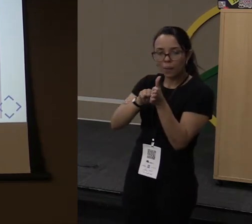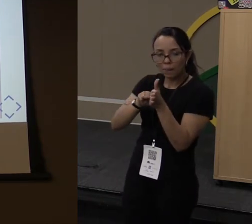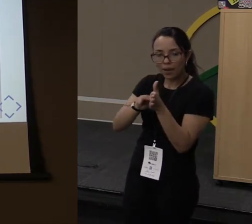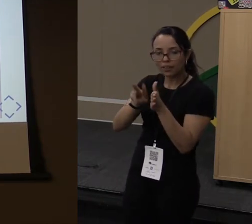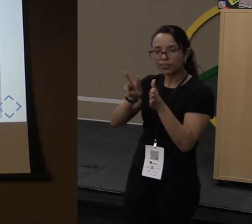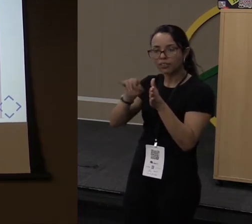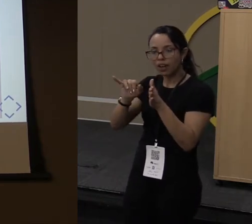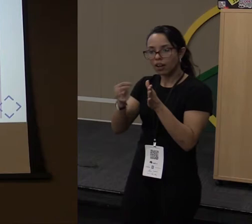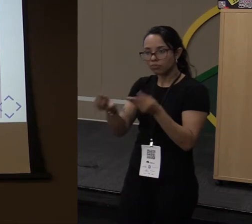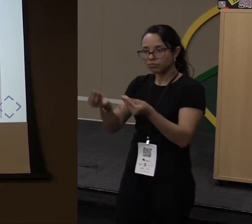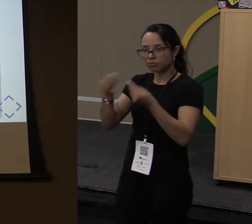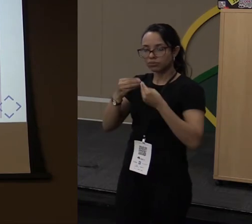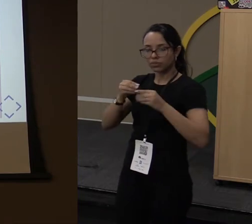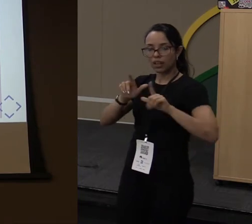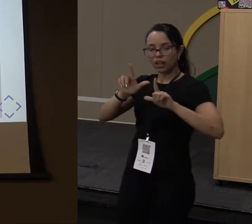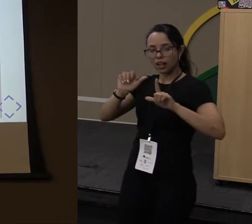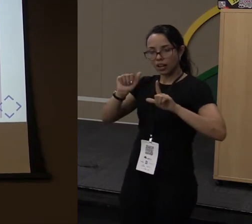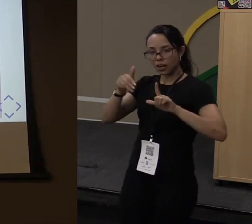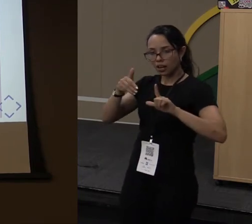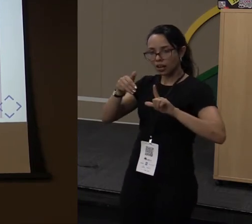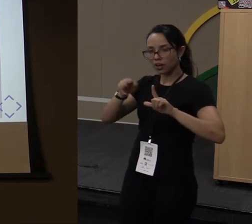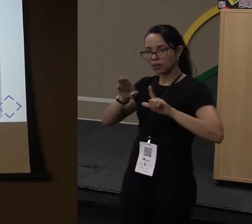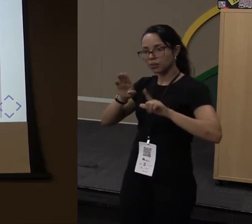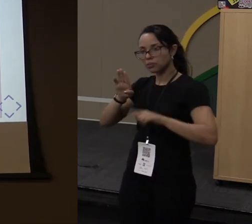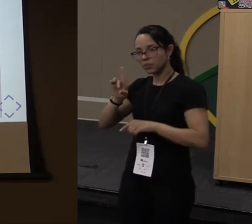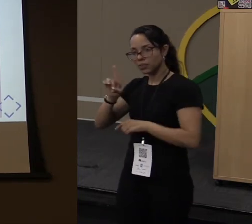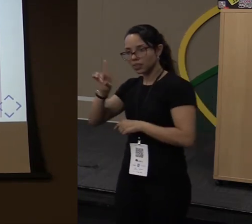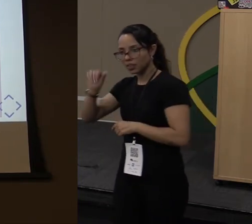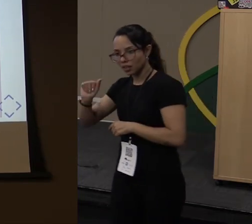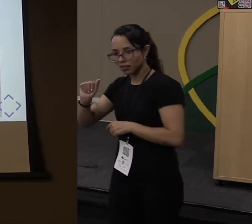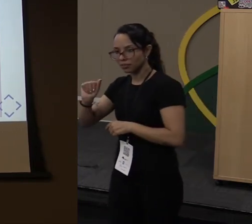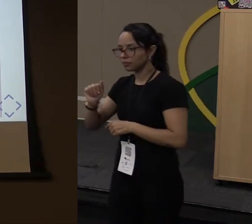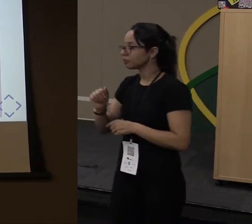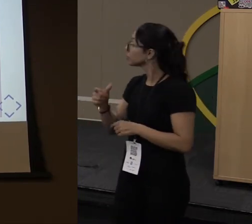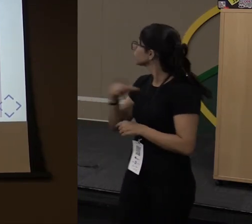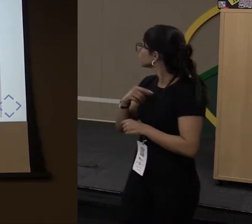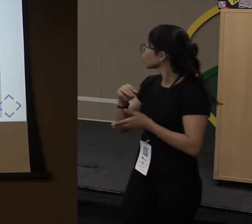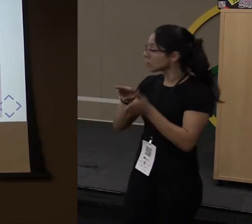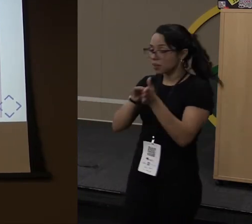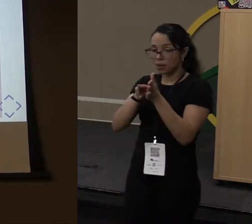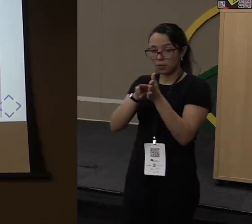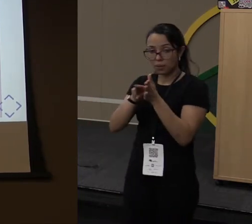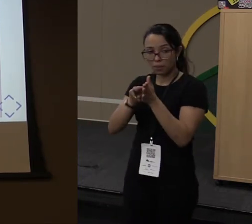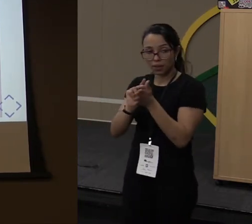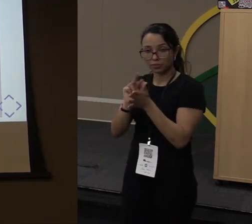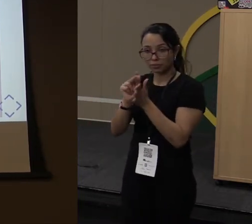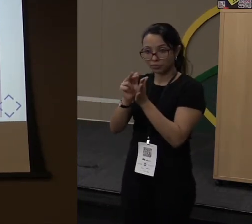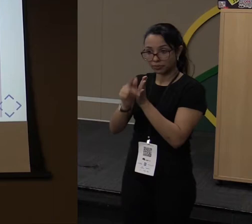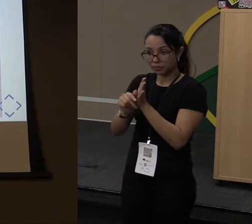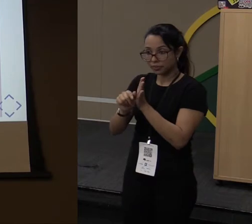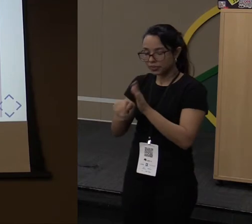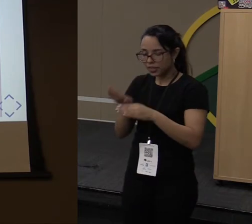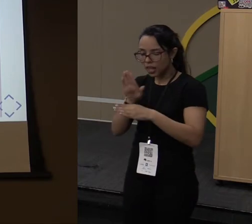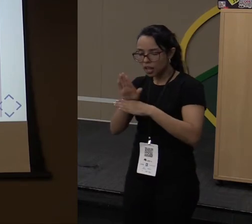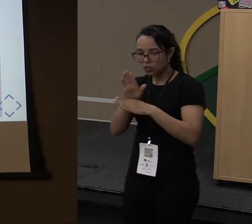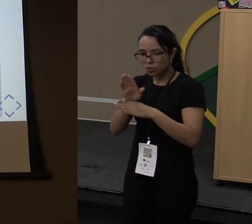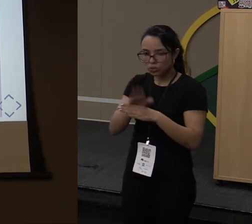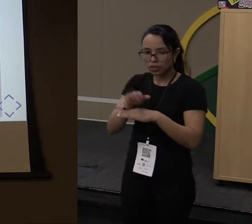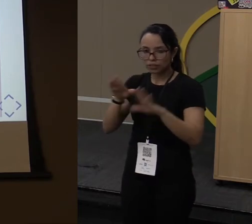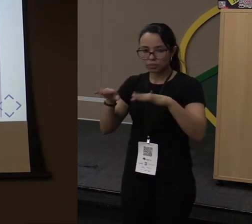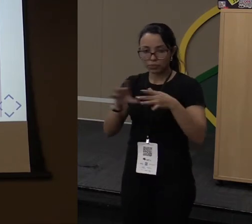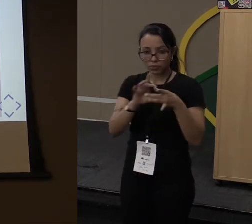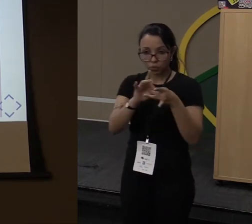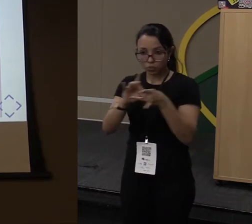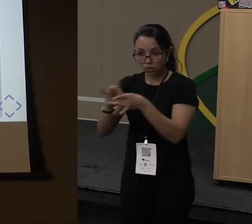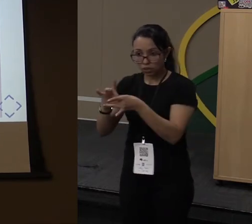Lambda. E ela tem vários outros métodos de default, que auxiliam esse Apply em certos contextos. Então, por exemplo, eu tenho